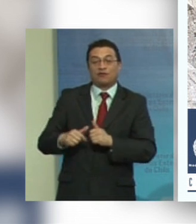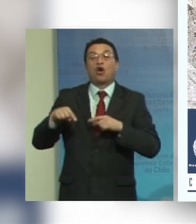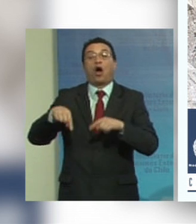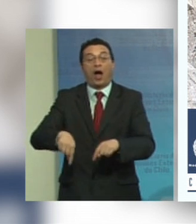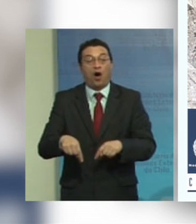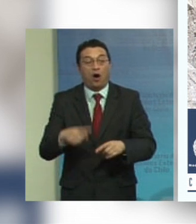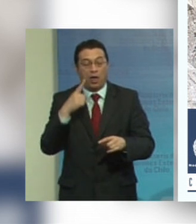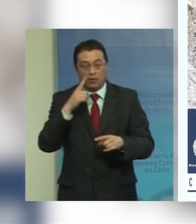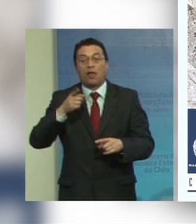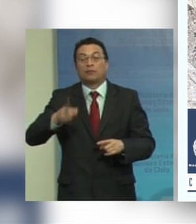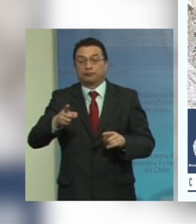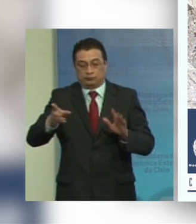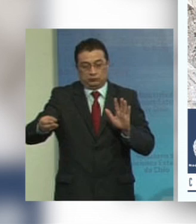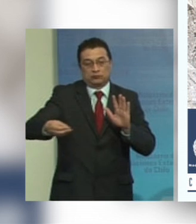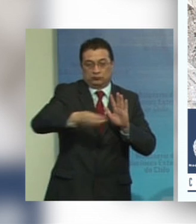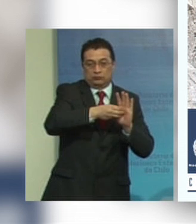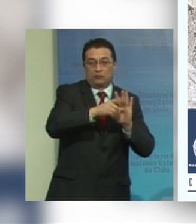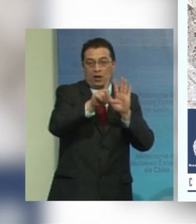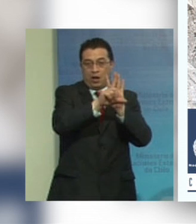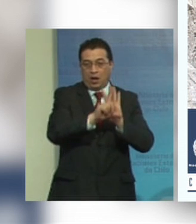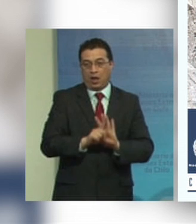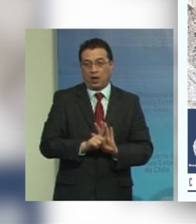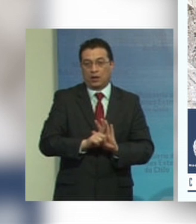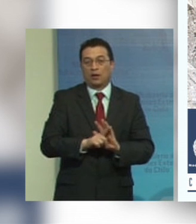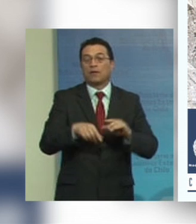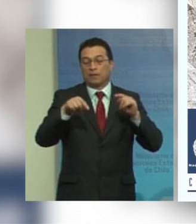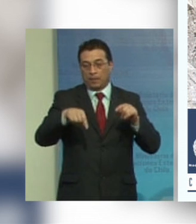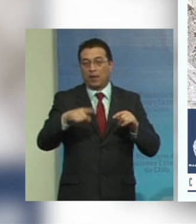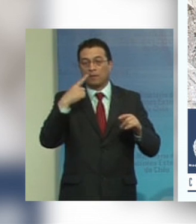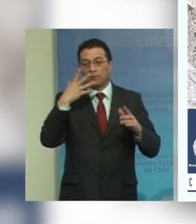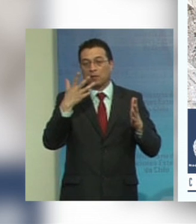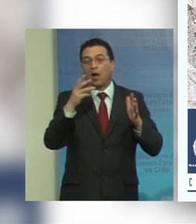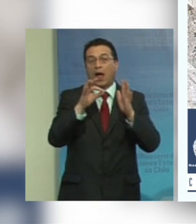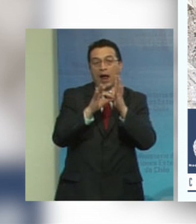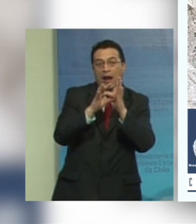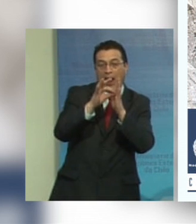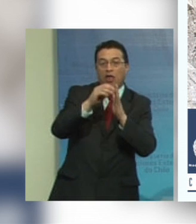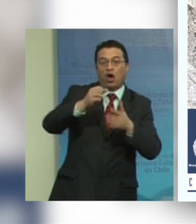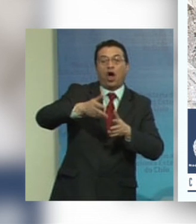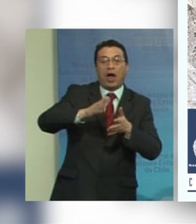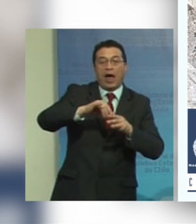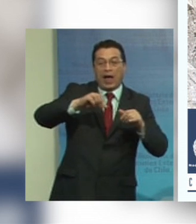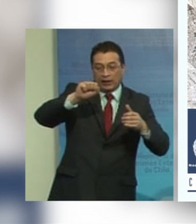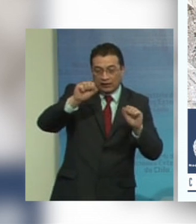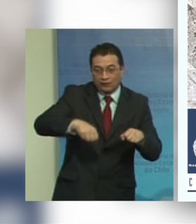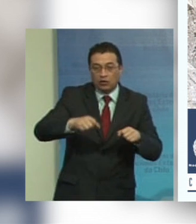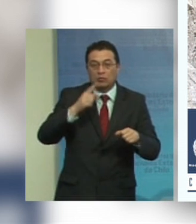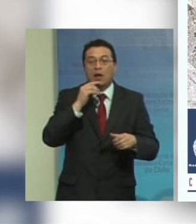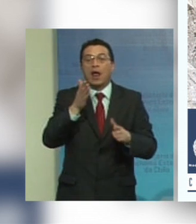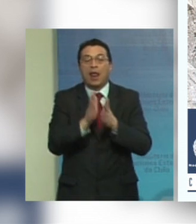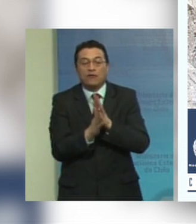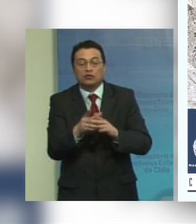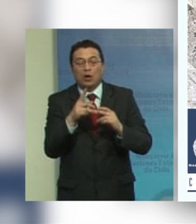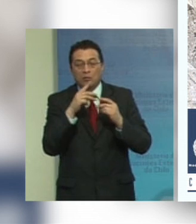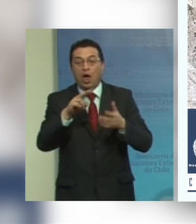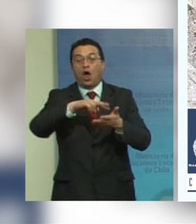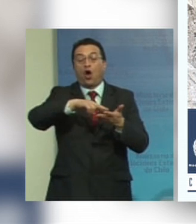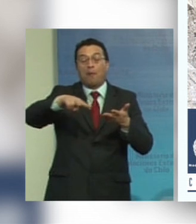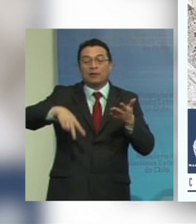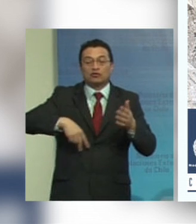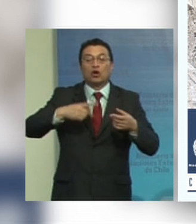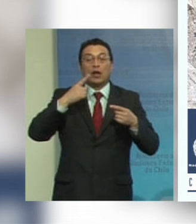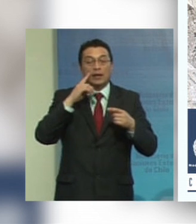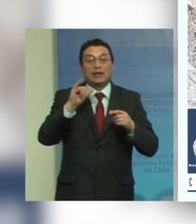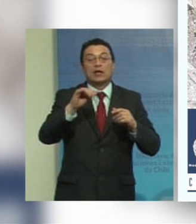implementación efectivamente el grado de ratificación y la velocidad con que fue ratificada la convención